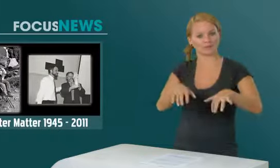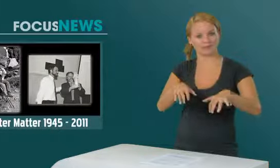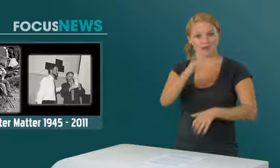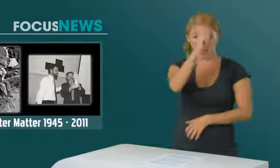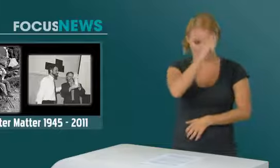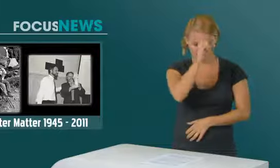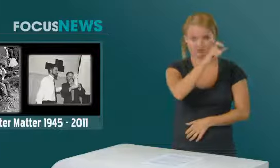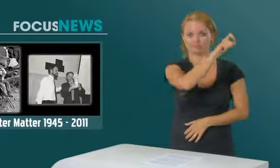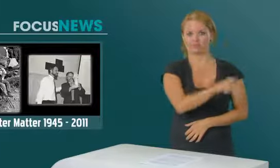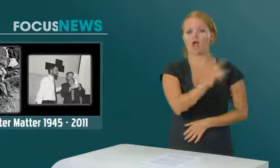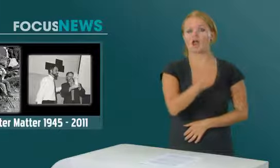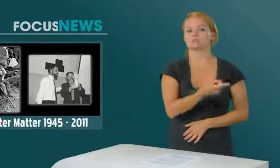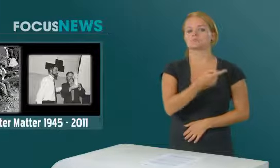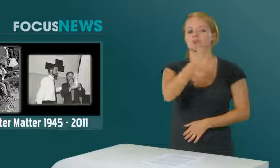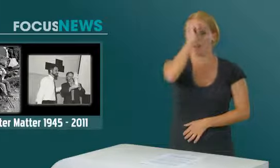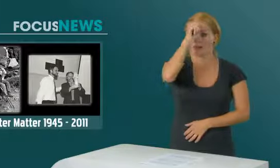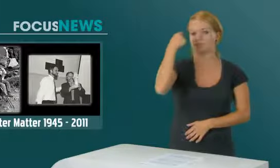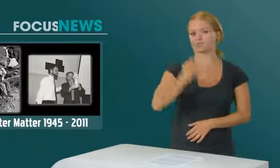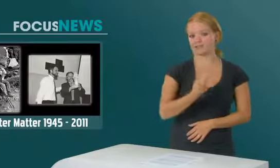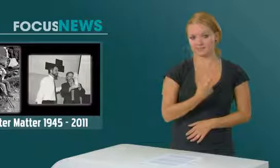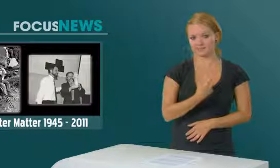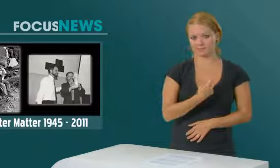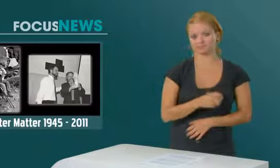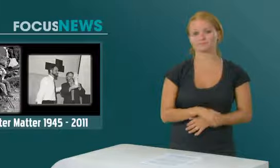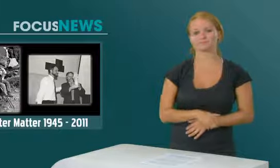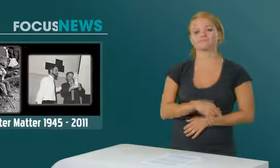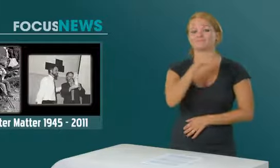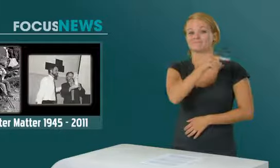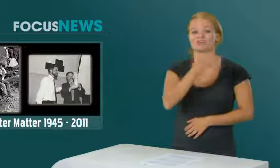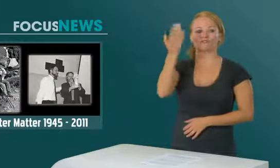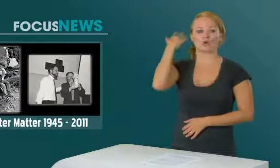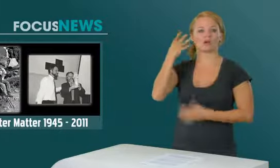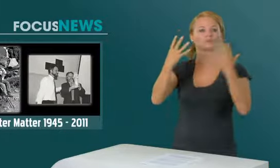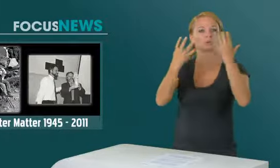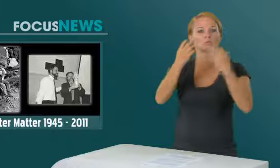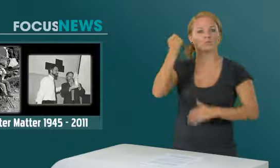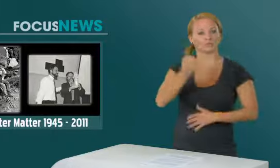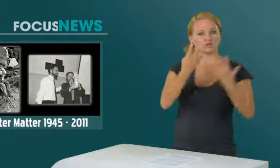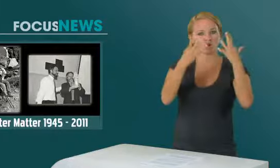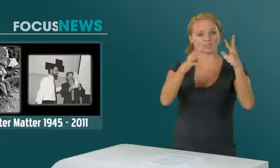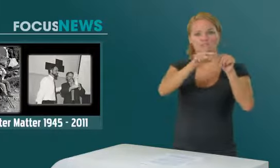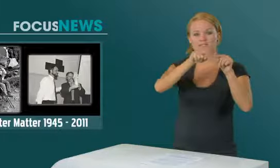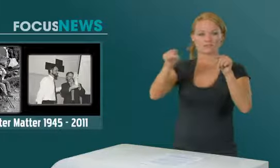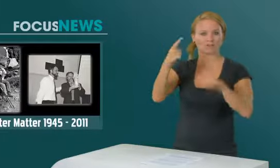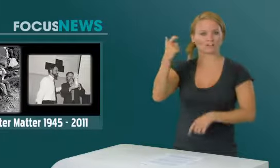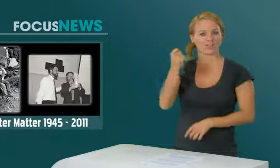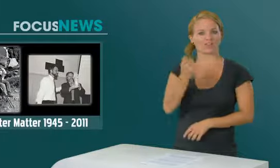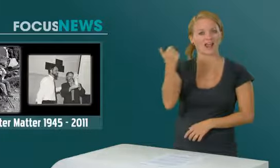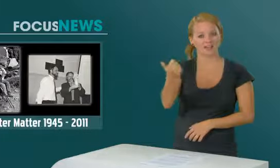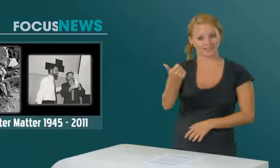GSCB zum Ehrenpräsidenten. Von 1990 bis 2001 vertrat er den